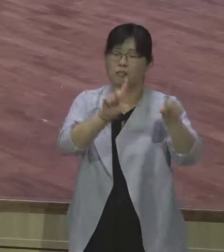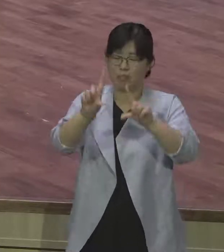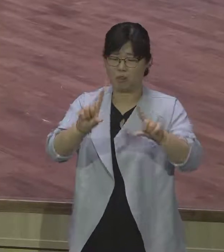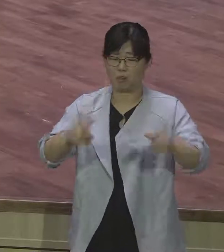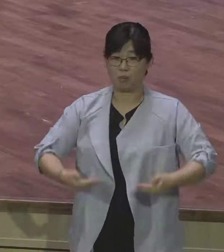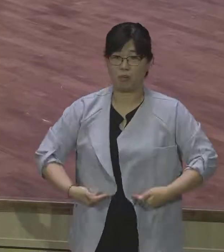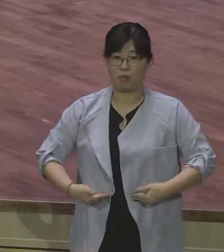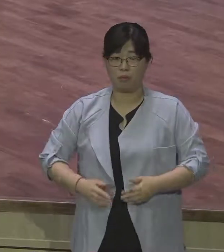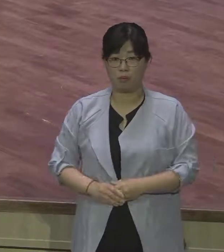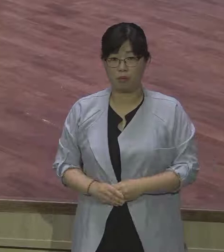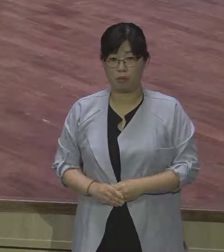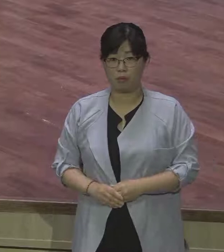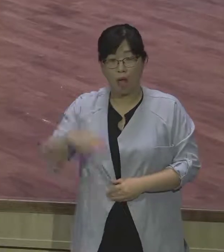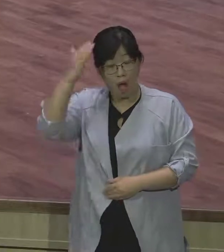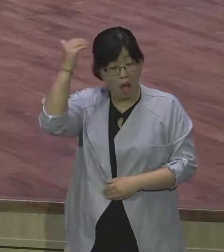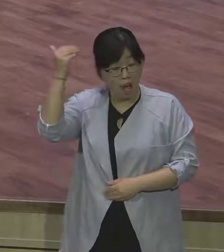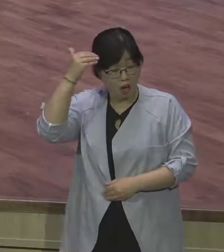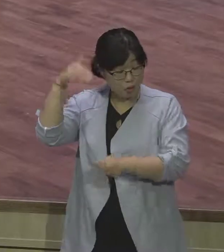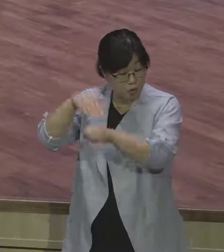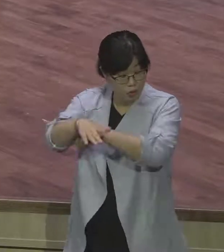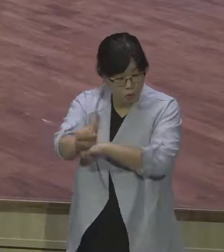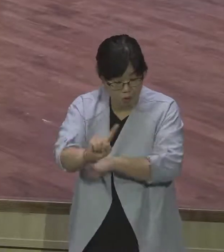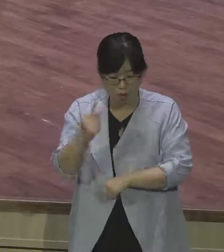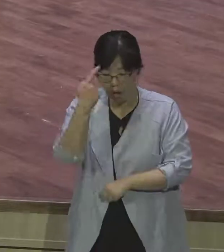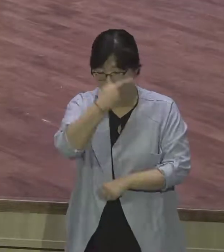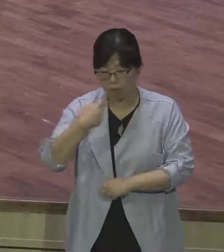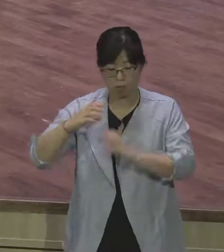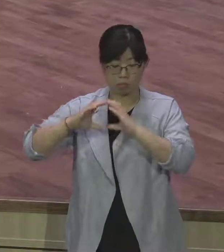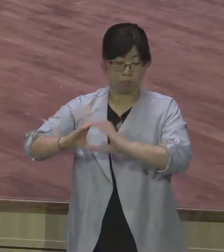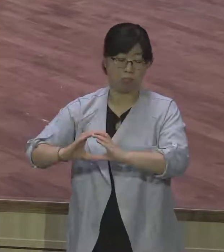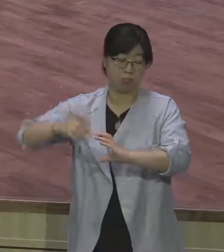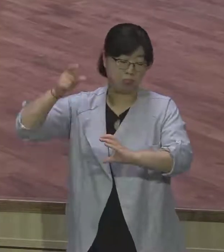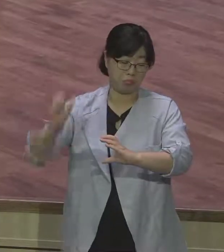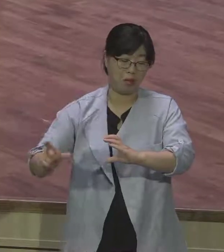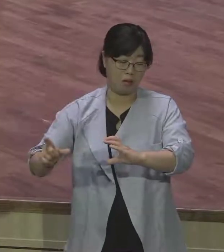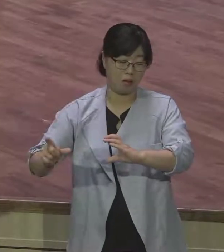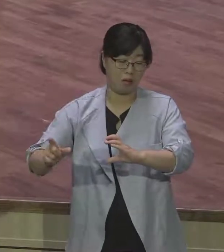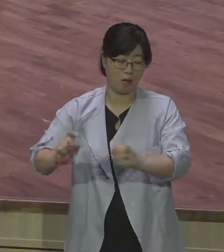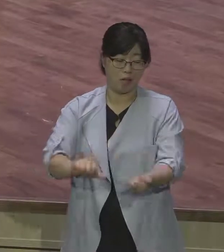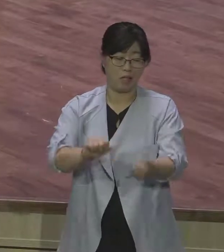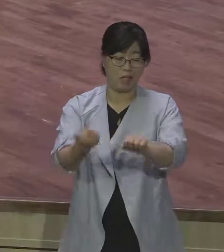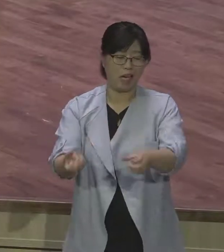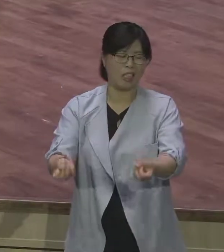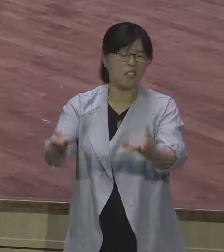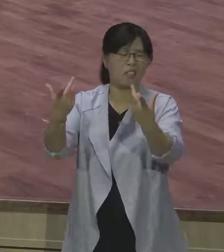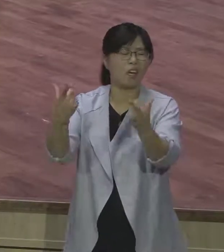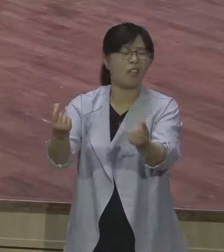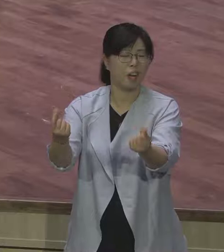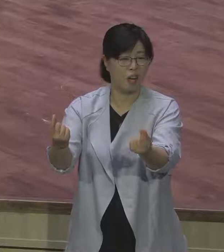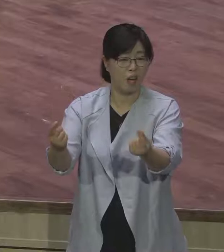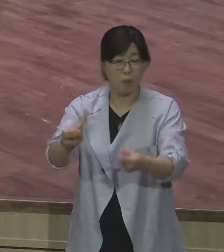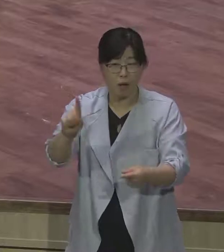이거 예틀이에요. 그거 벗어나야 돼요. 기독교는요